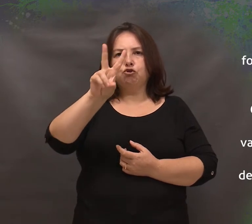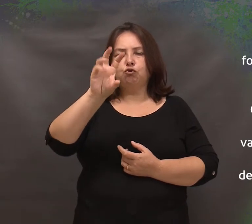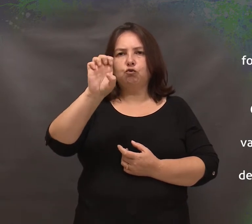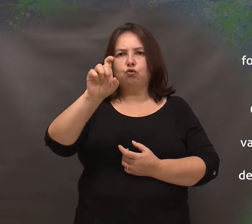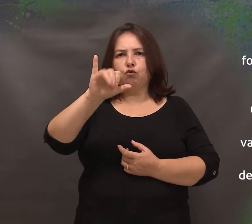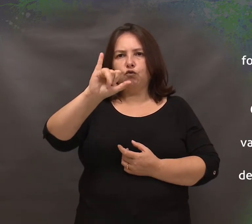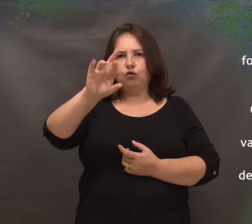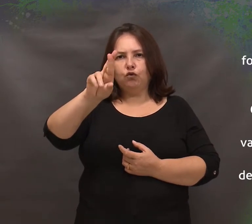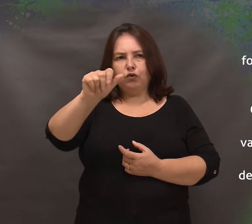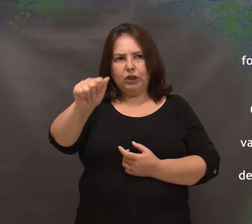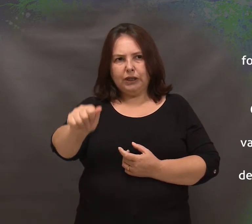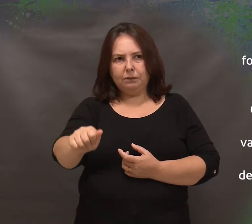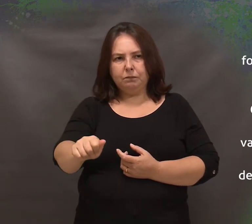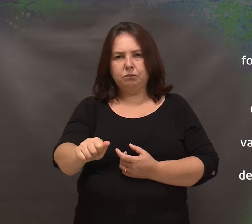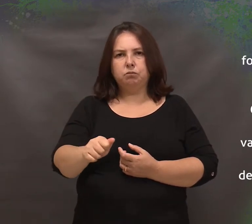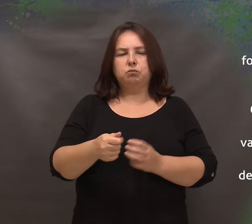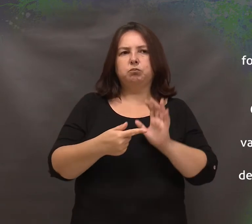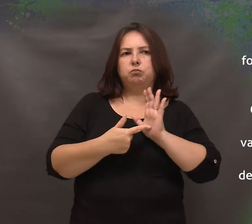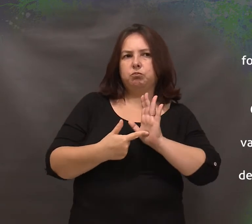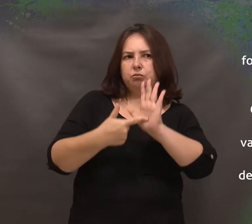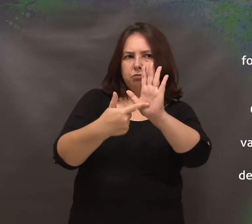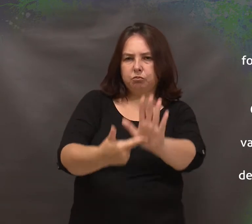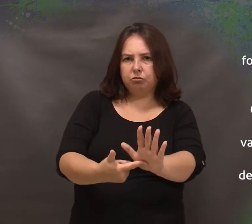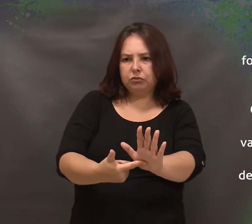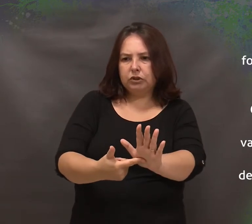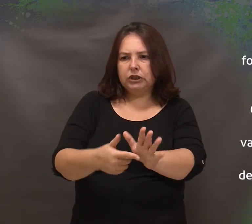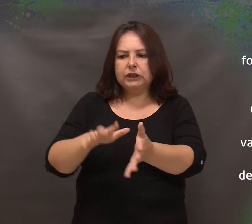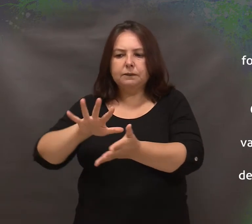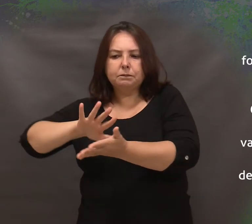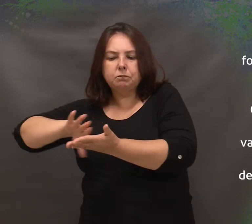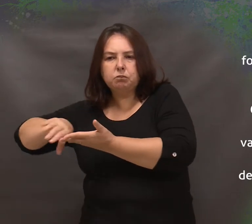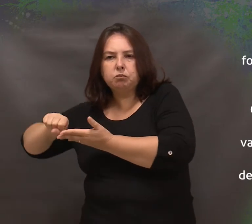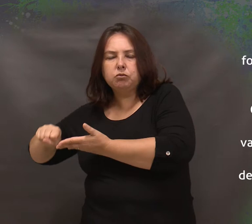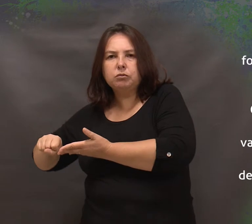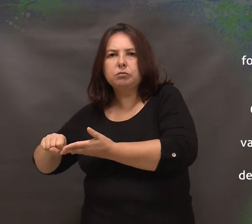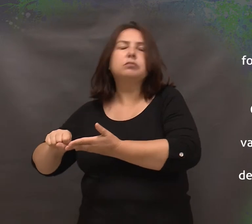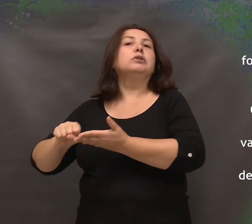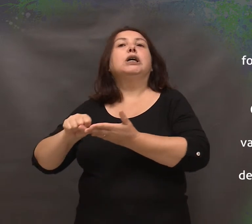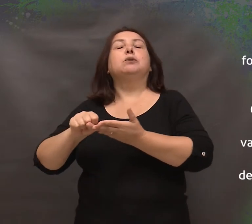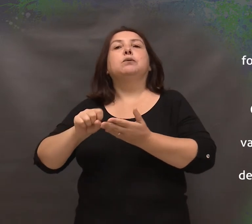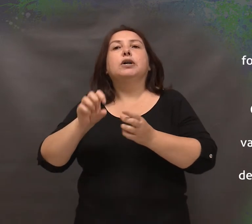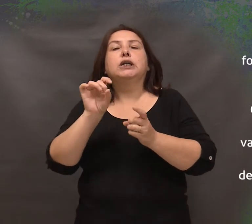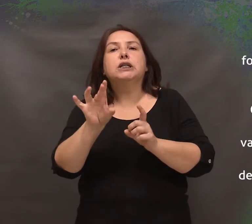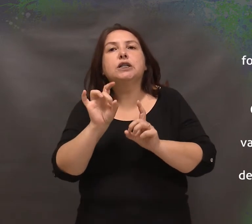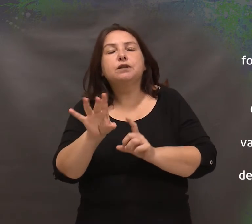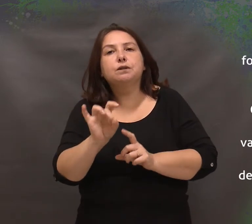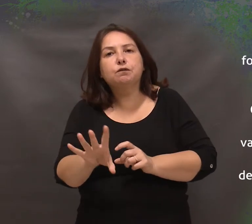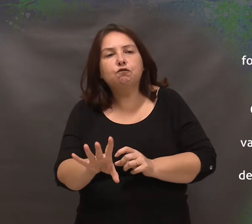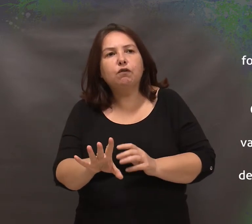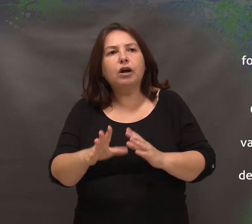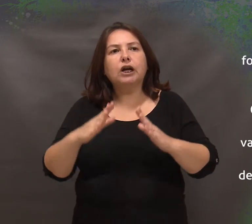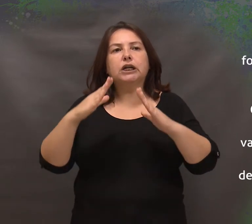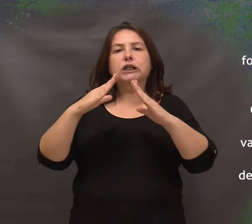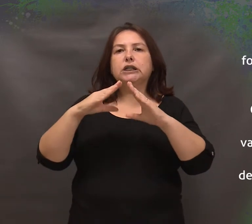que aborda a reserva de vagas nas creches municipais para crianças